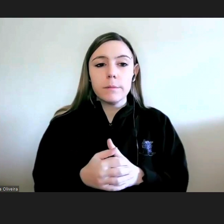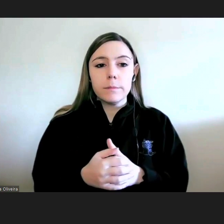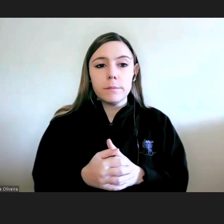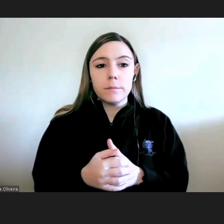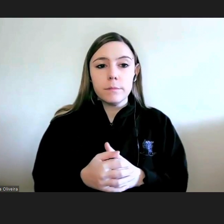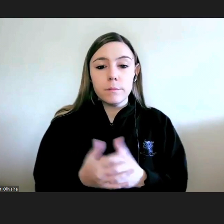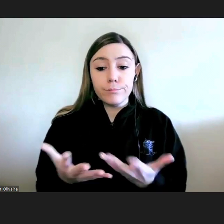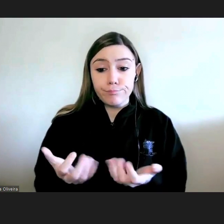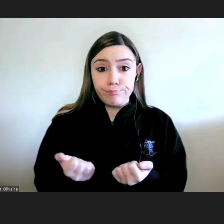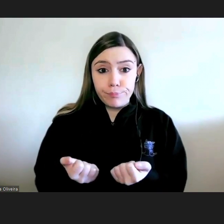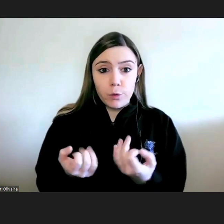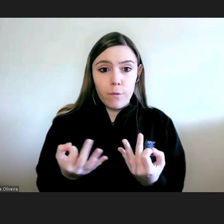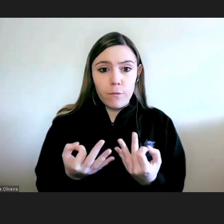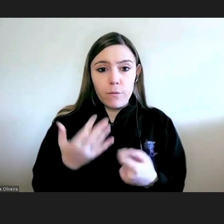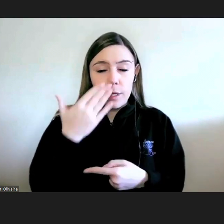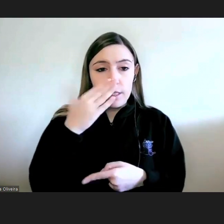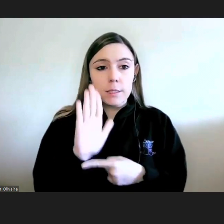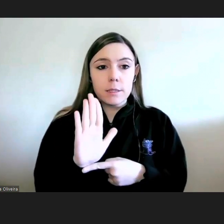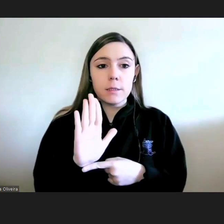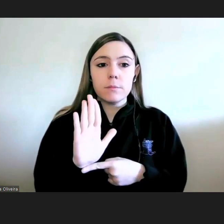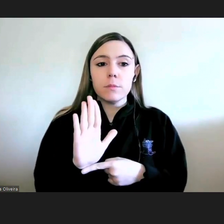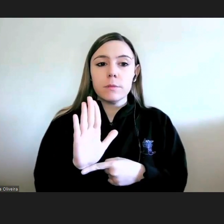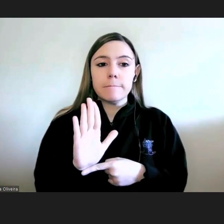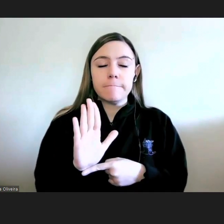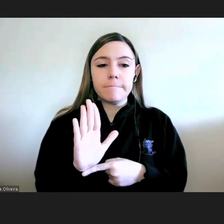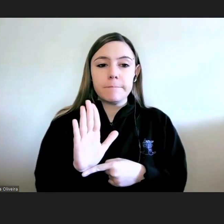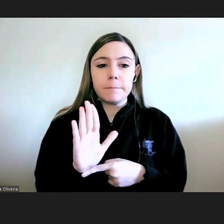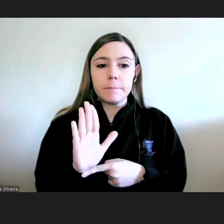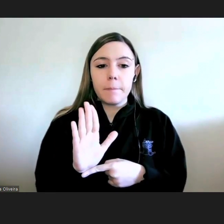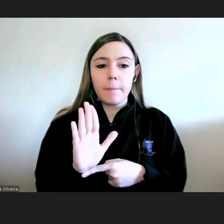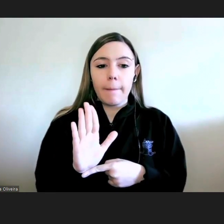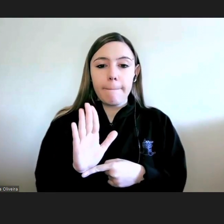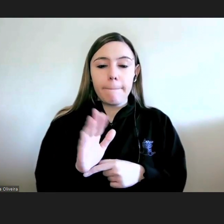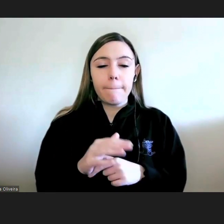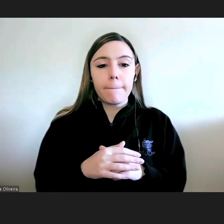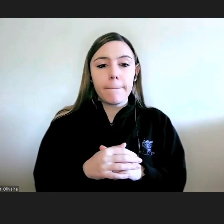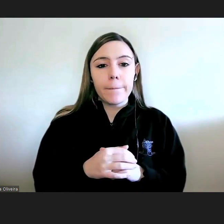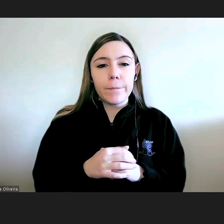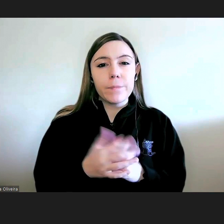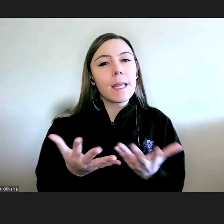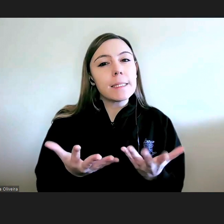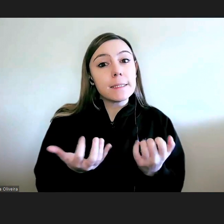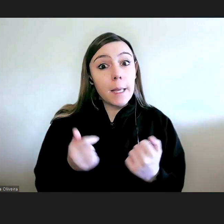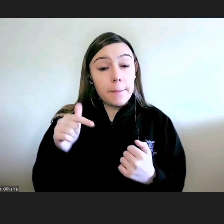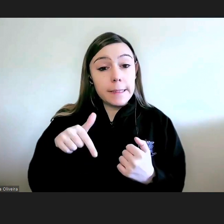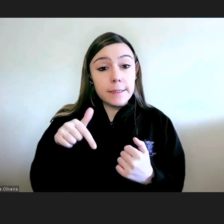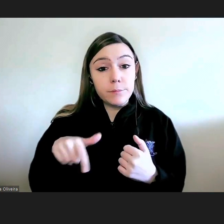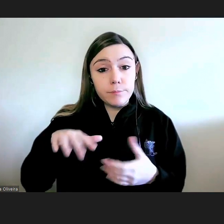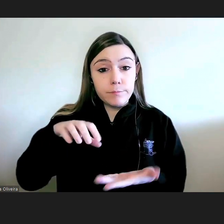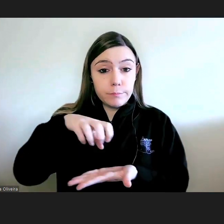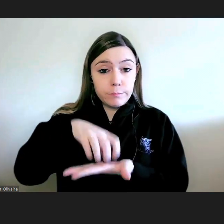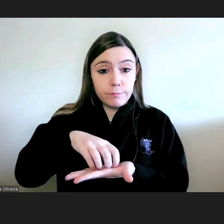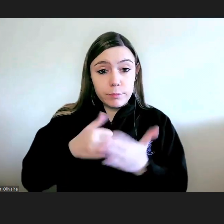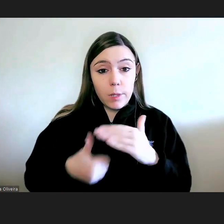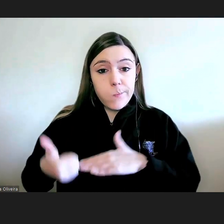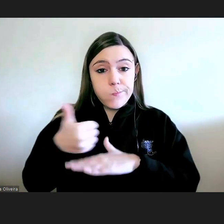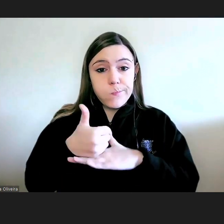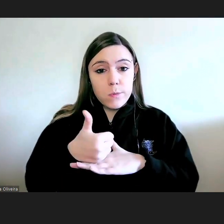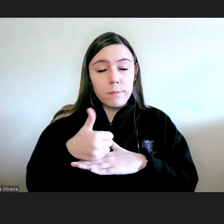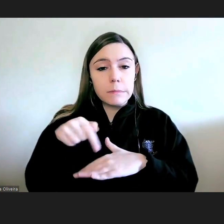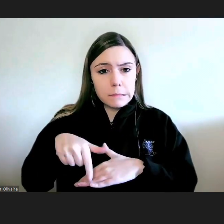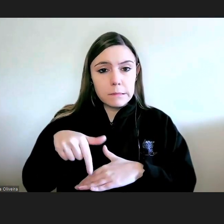provedor de justiça são exemplos que foram recebidos aqui na provedoria e que estão